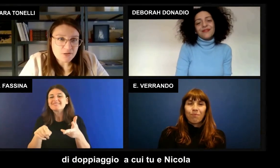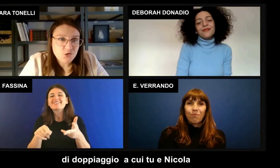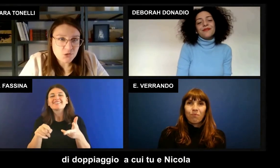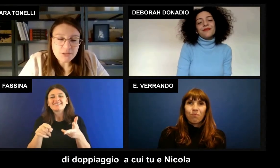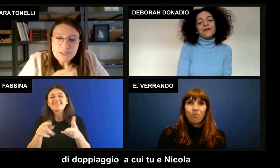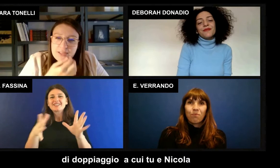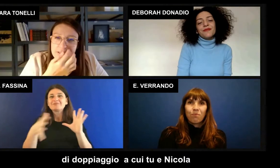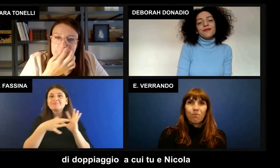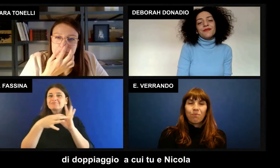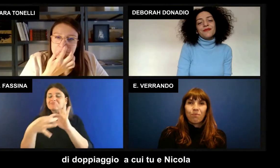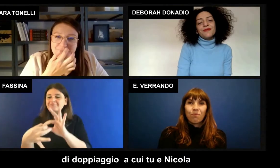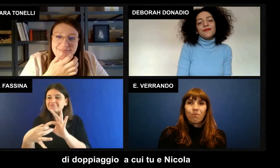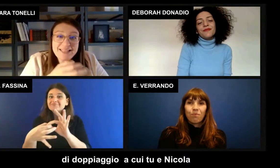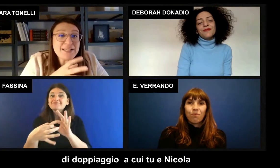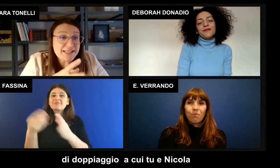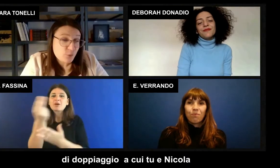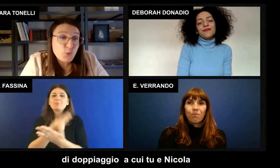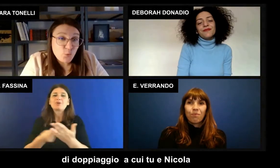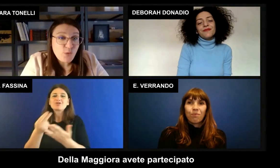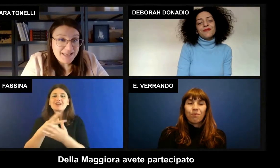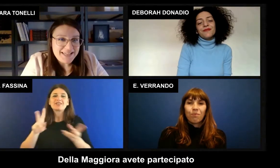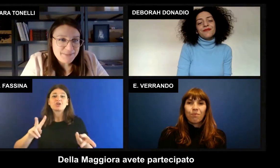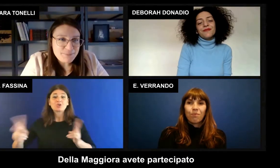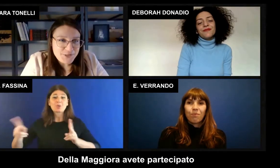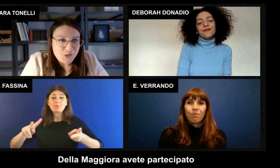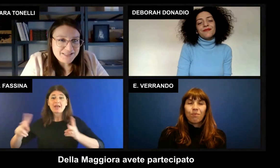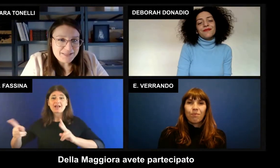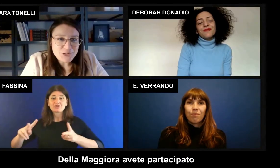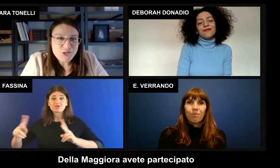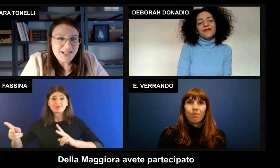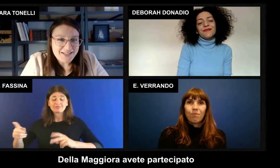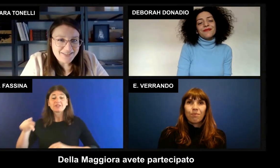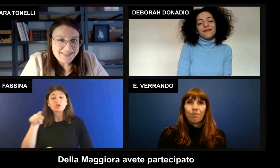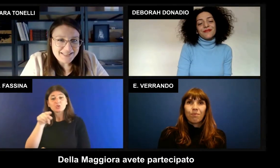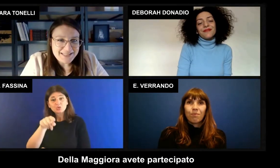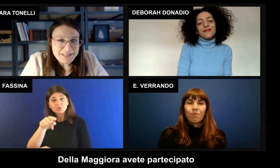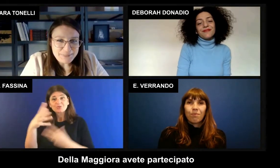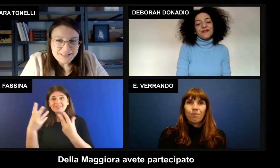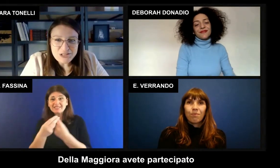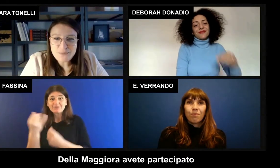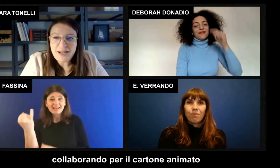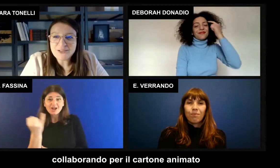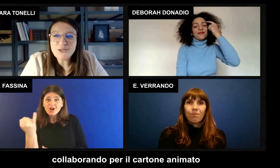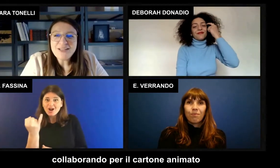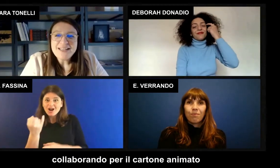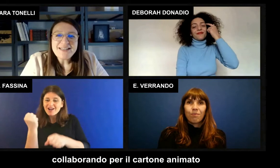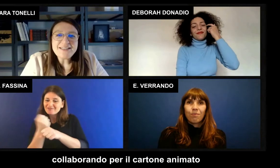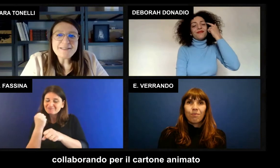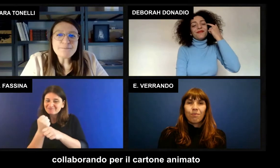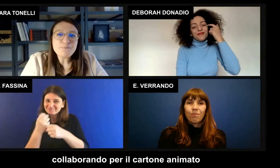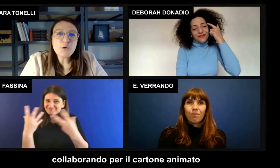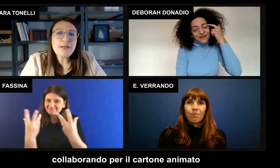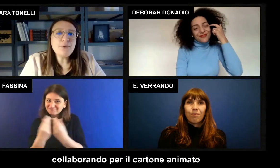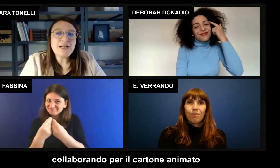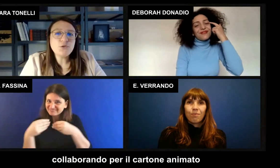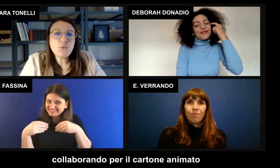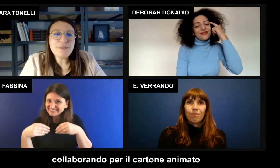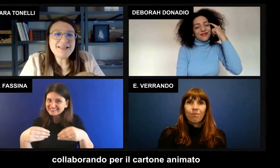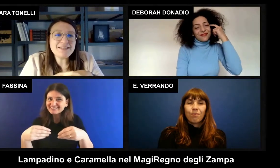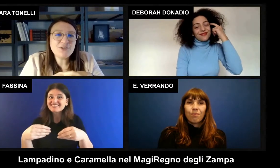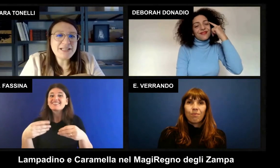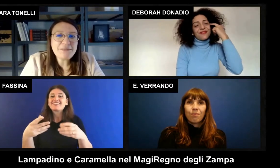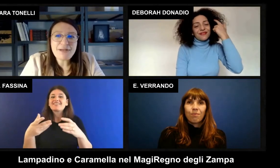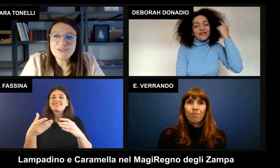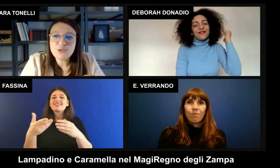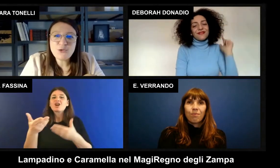di doppiaggio a cui tu e Nicola della Maggiore avete partecipato collaborando